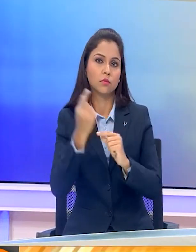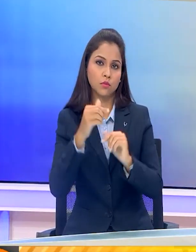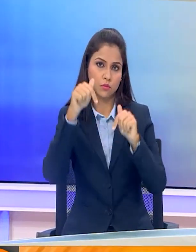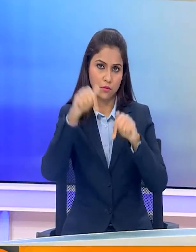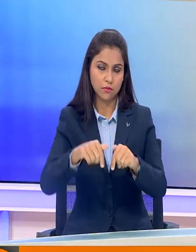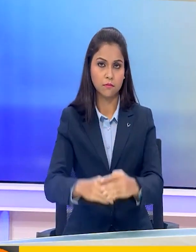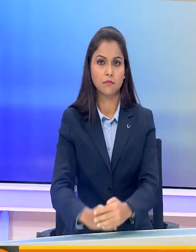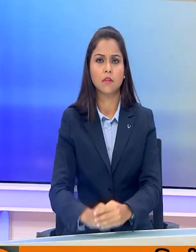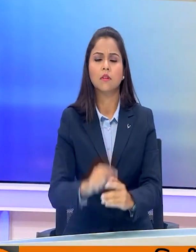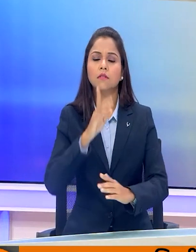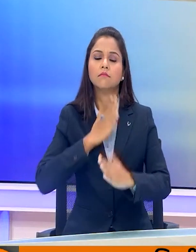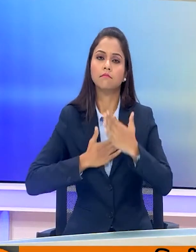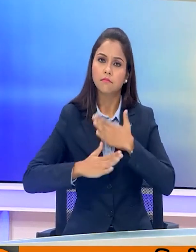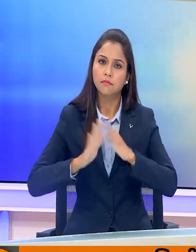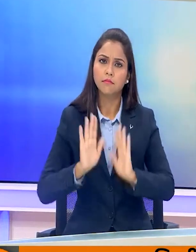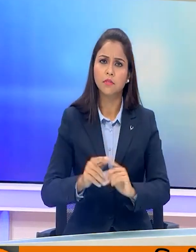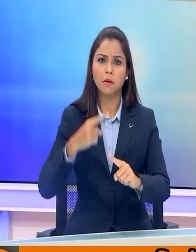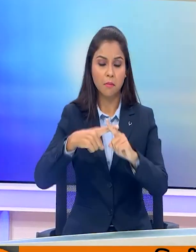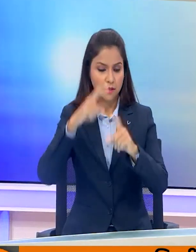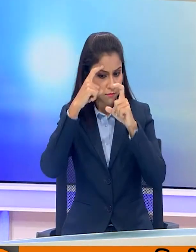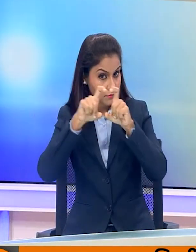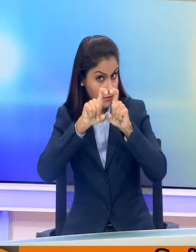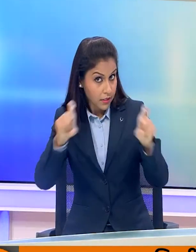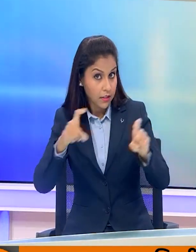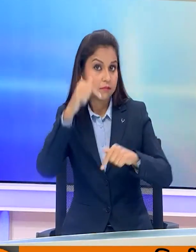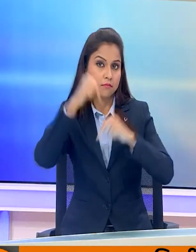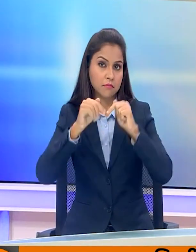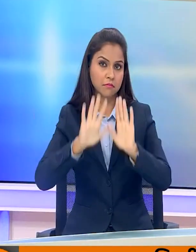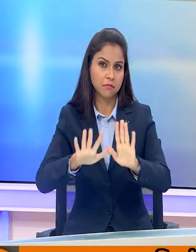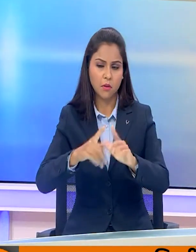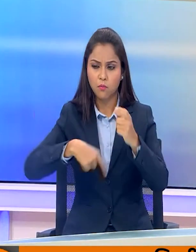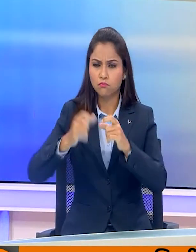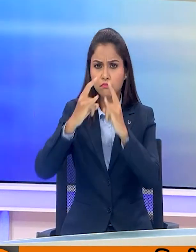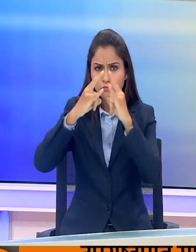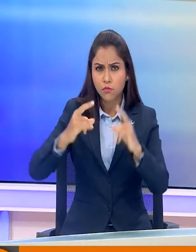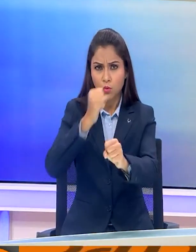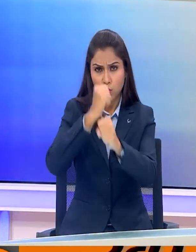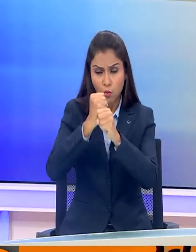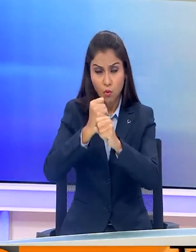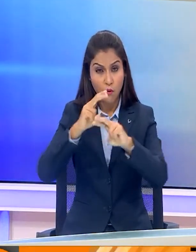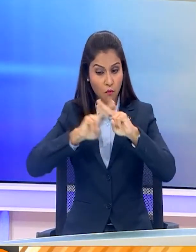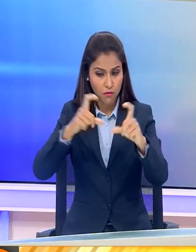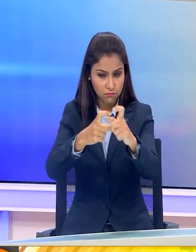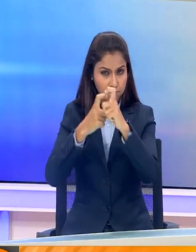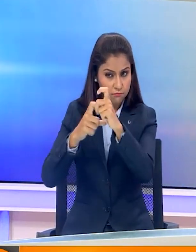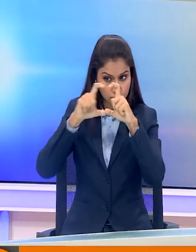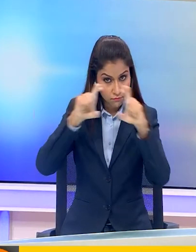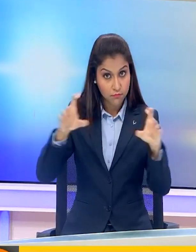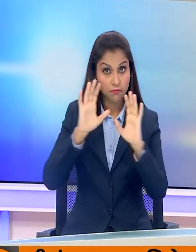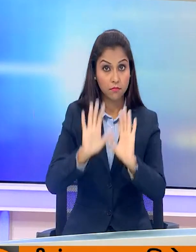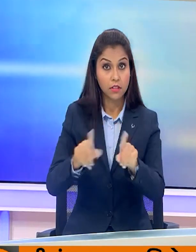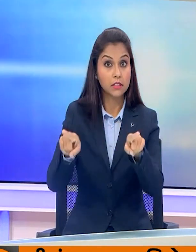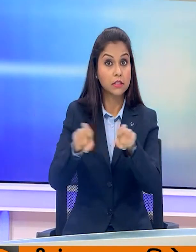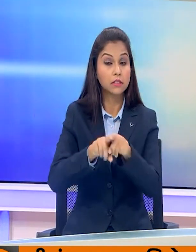शांतिपूर्ण और निश्पक्ष चनाओ के लिए प्रशासन ने सुरक्षा के पुखता बंदोबस्त किये हैं